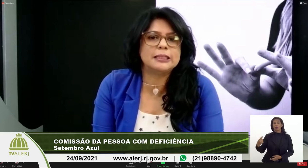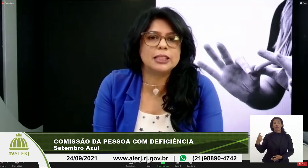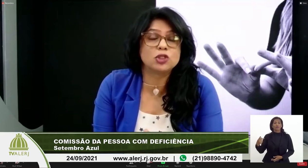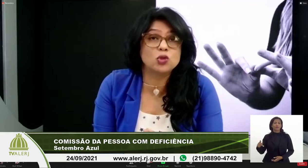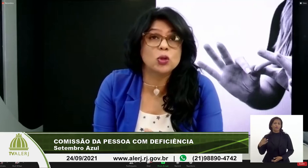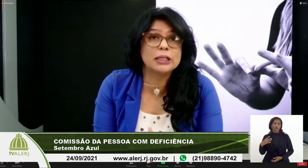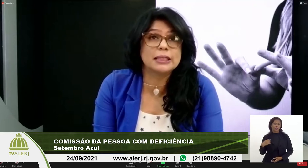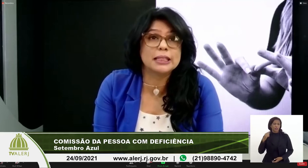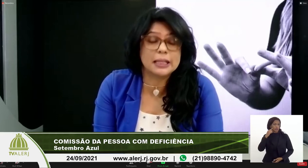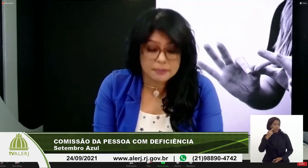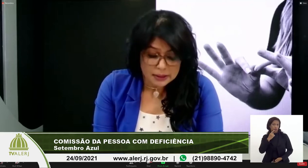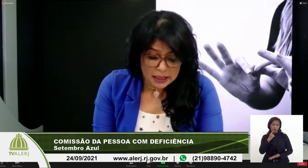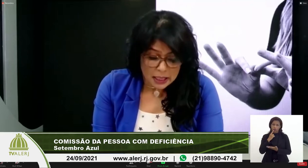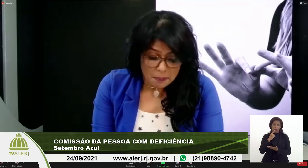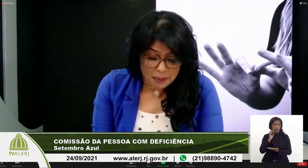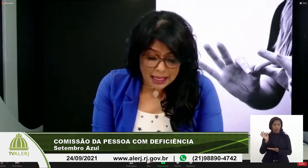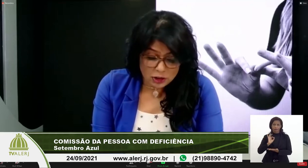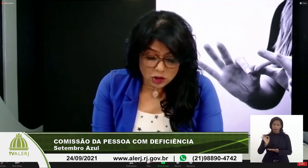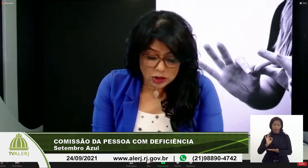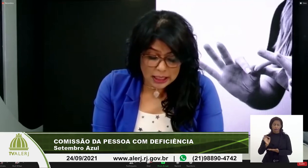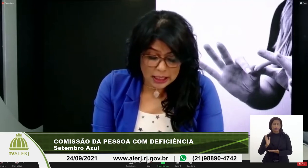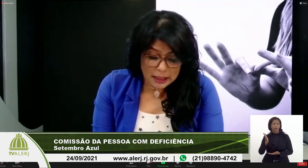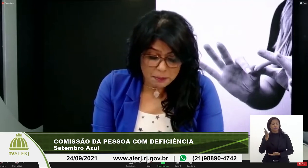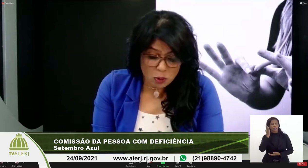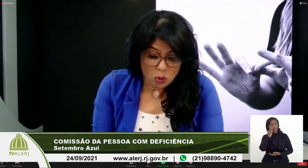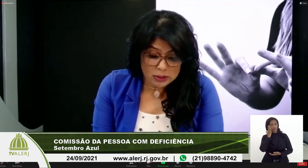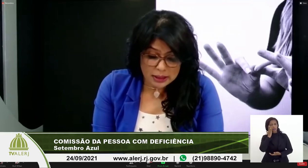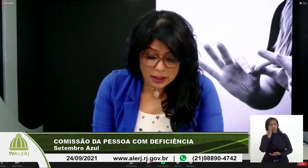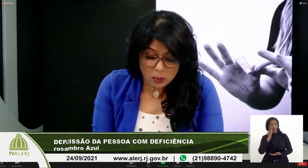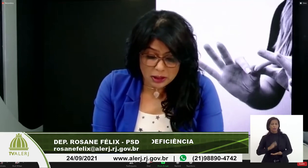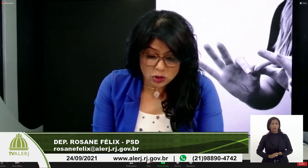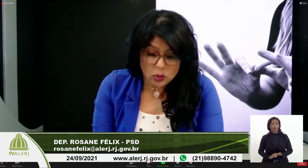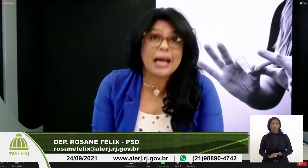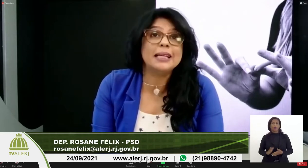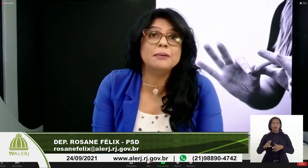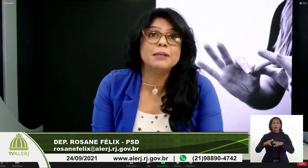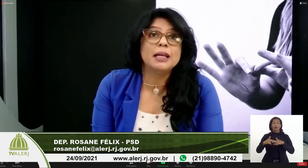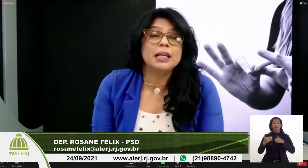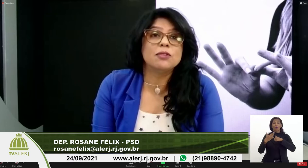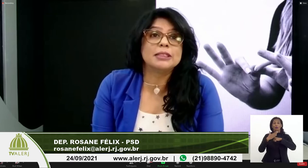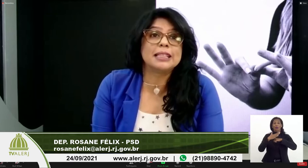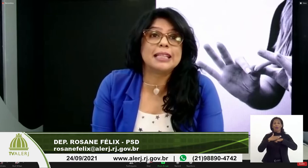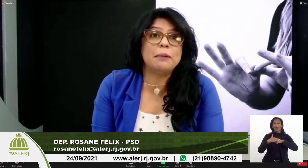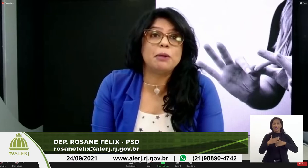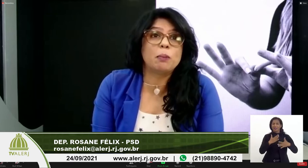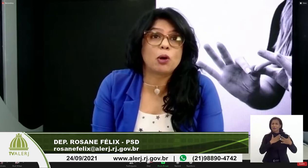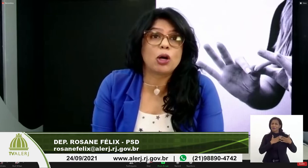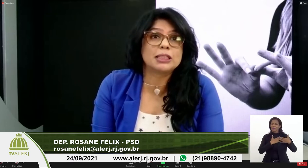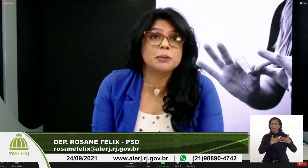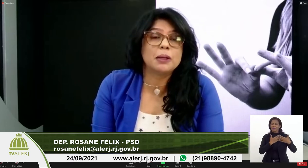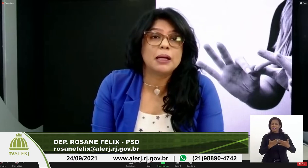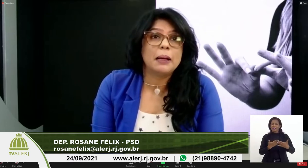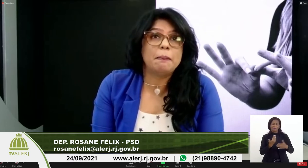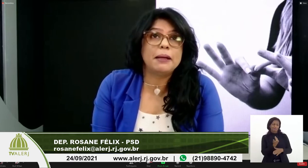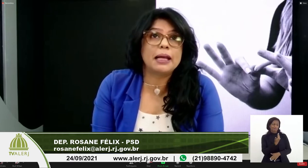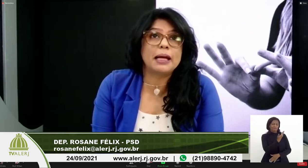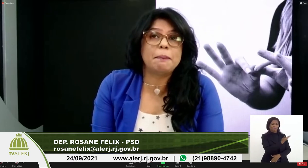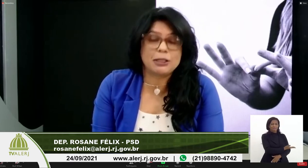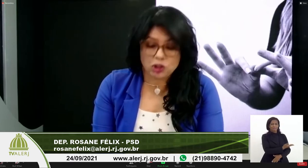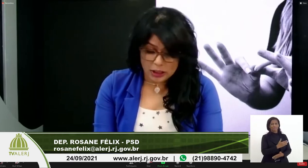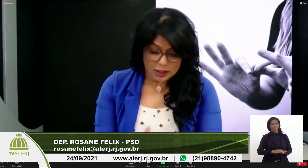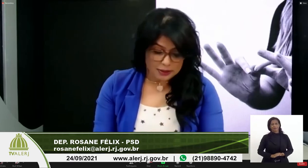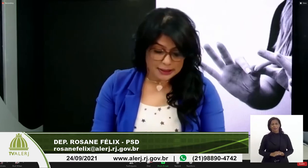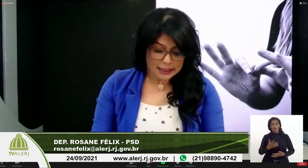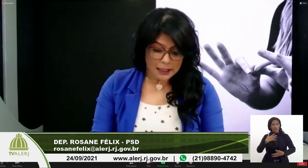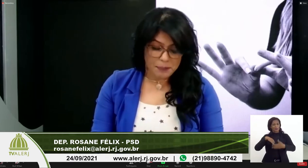surda, mas é por conta realmente do carinho que você tem pelo próximo, pela